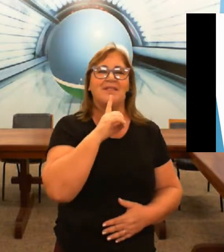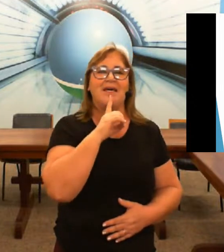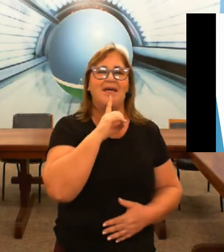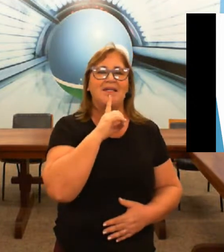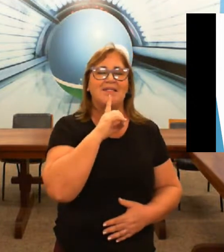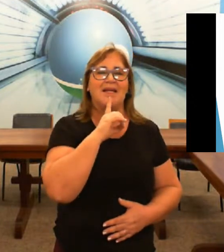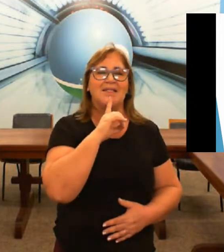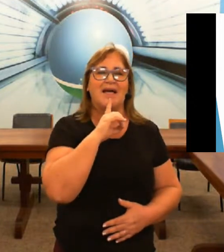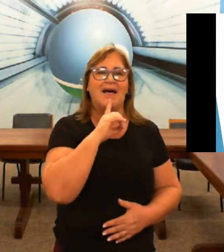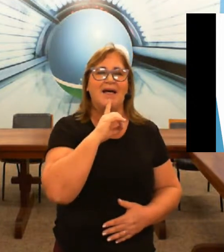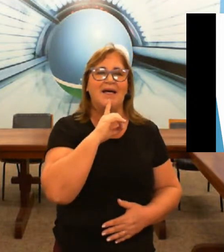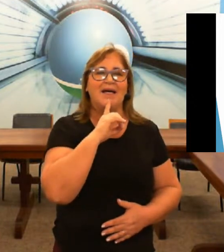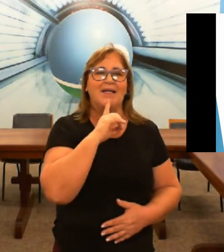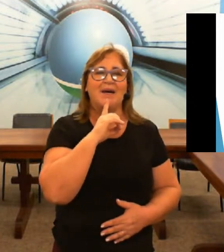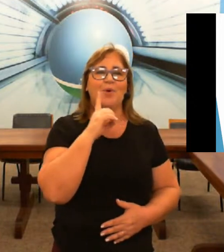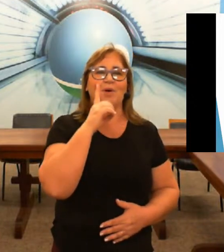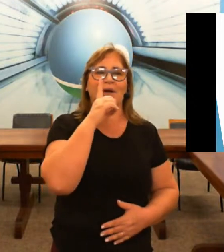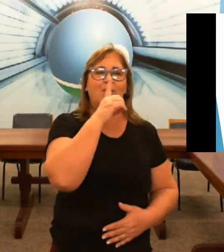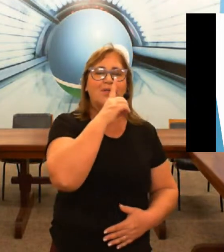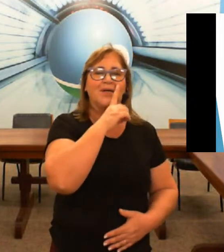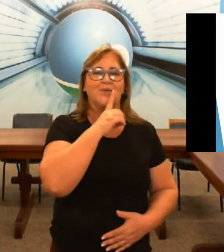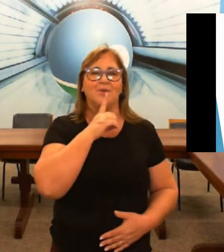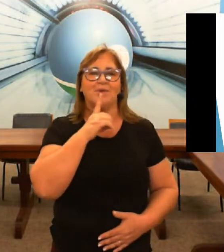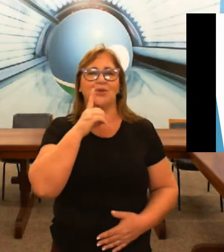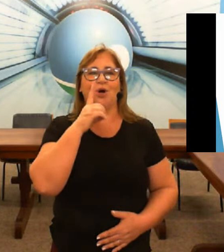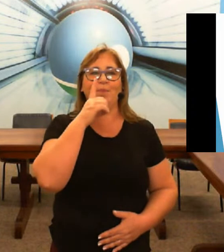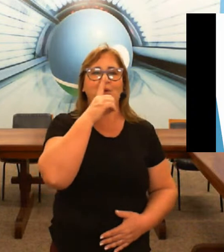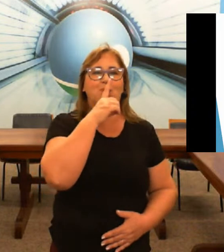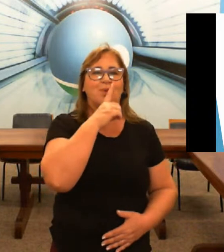fazer sinalizar na boca rodando domingo